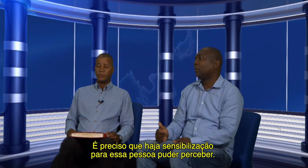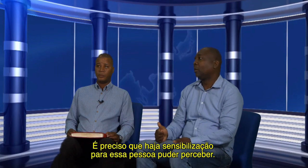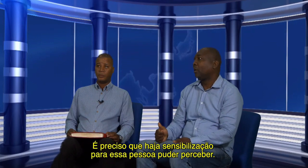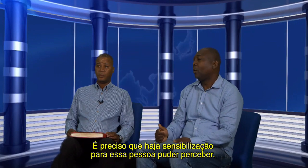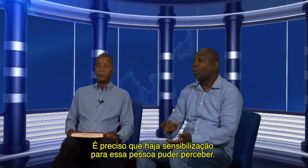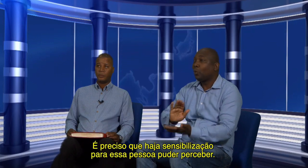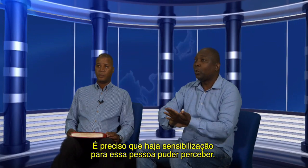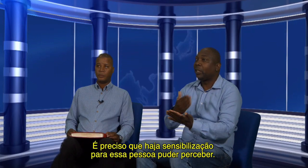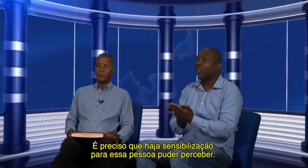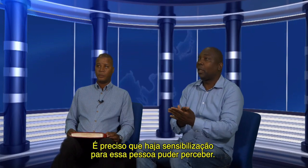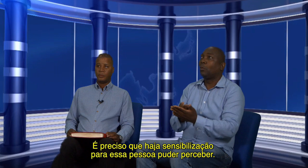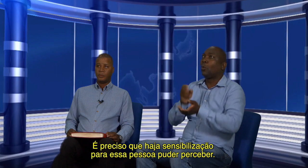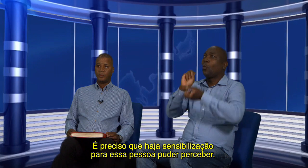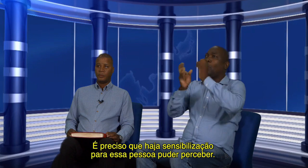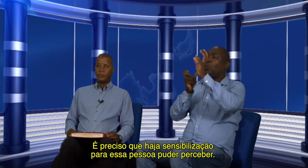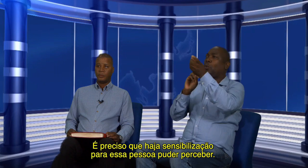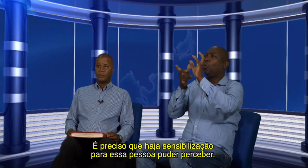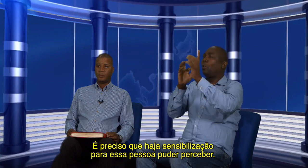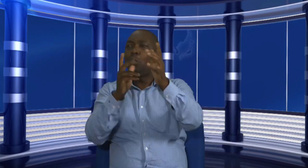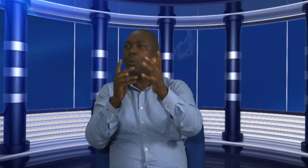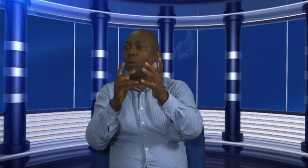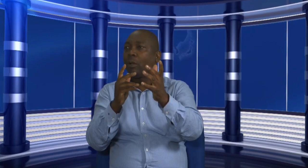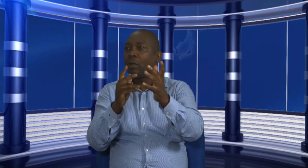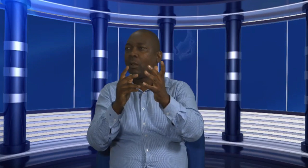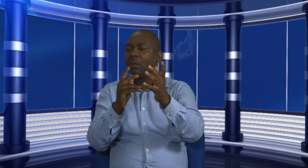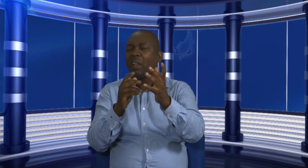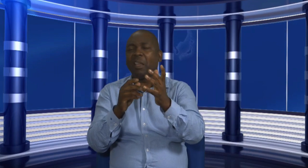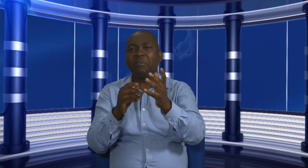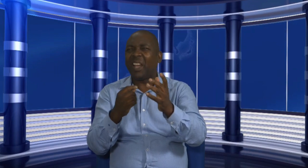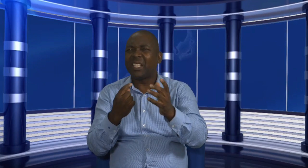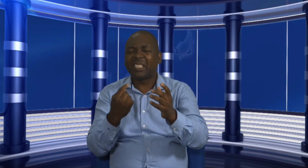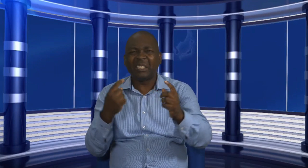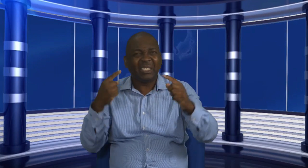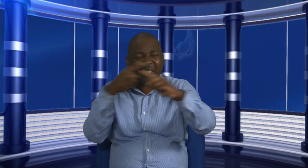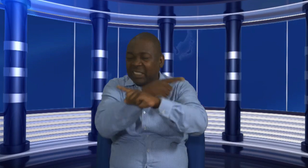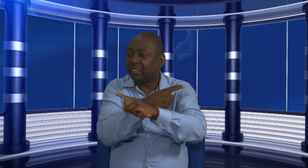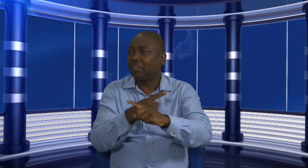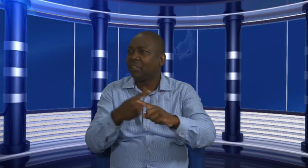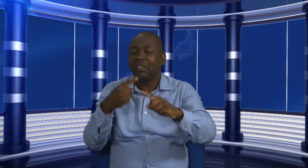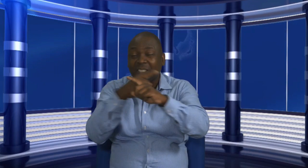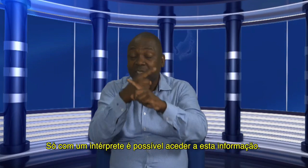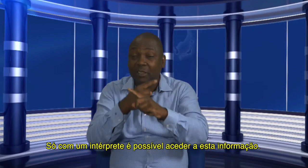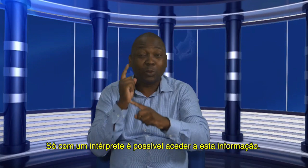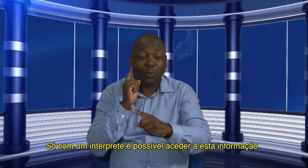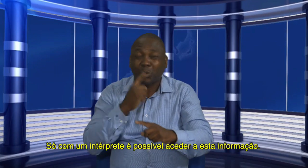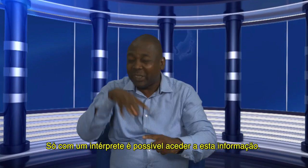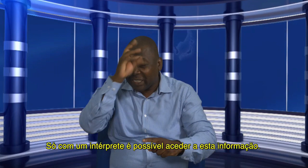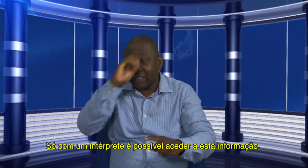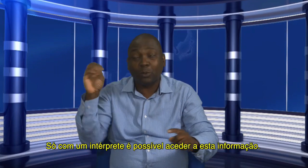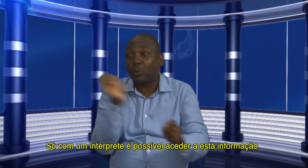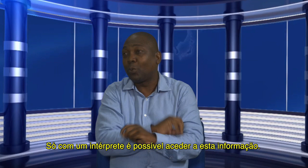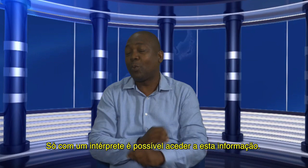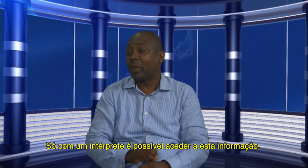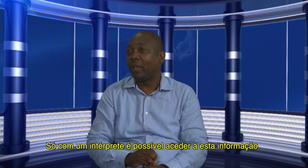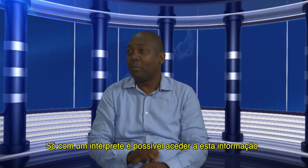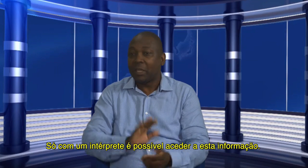pessoa com a visão produtiva pode perceber. E só com uma vez, o interno a